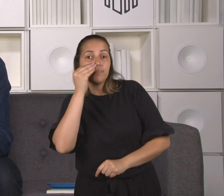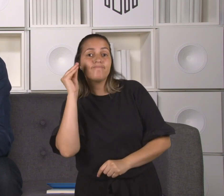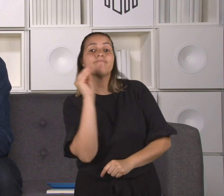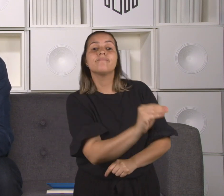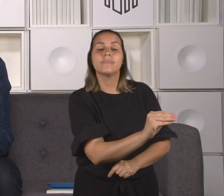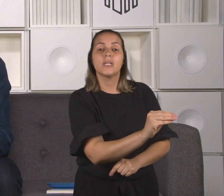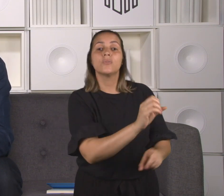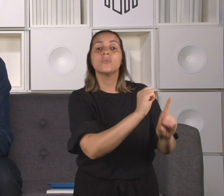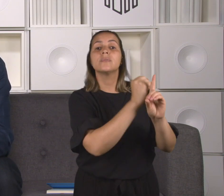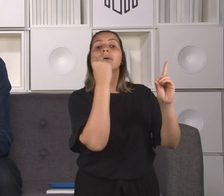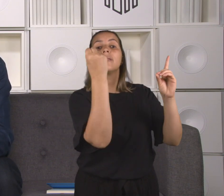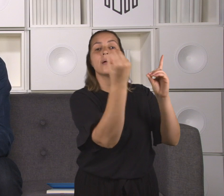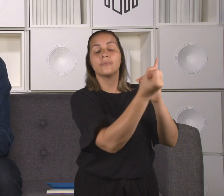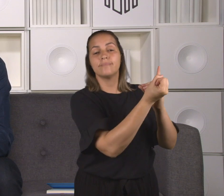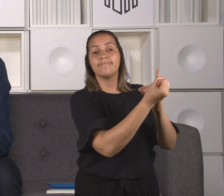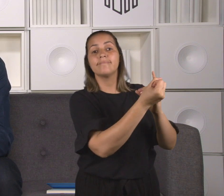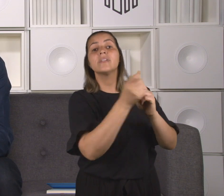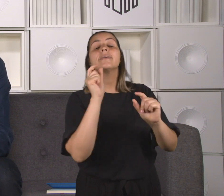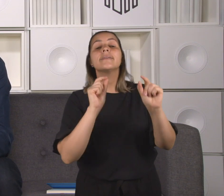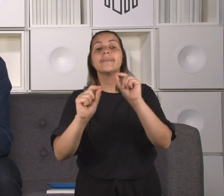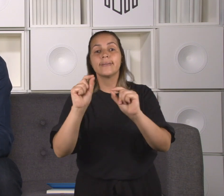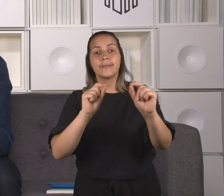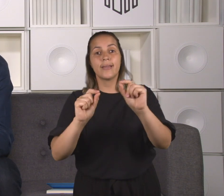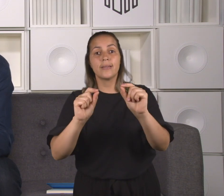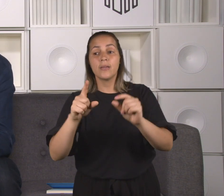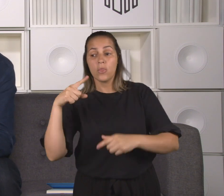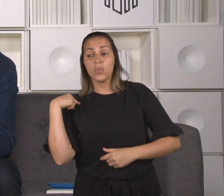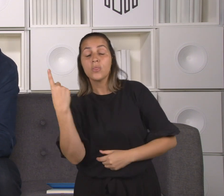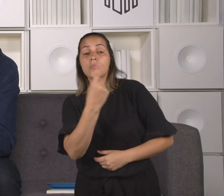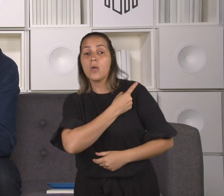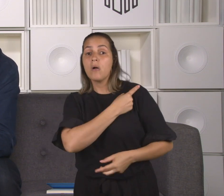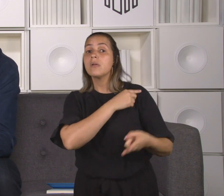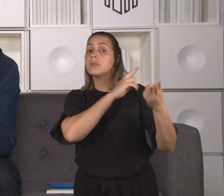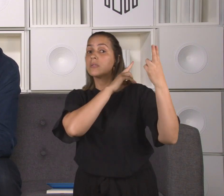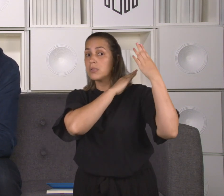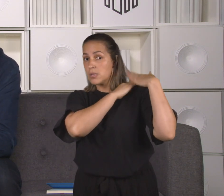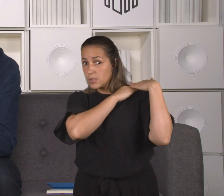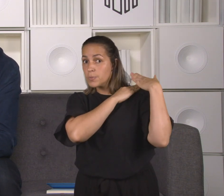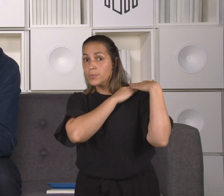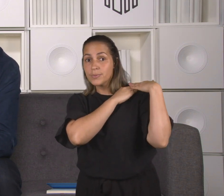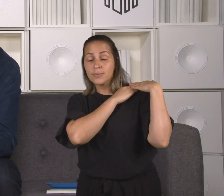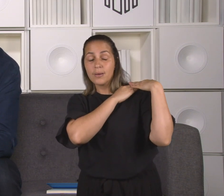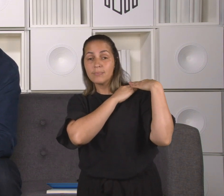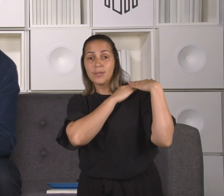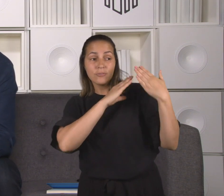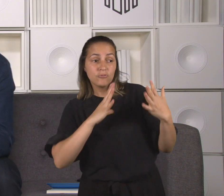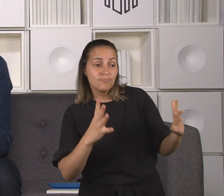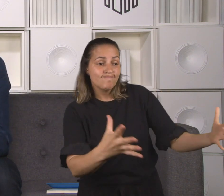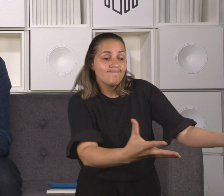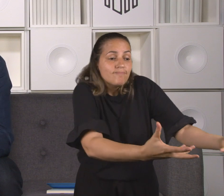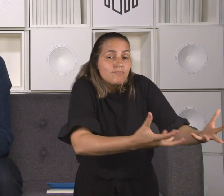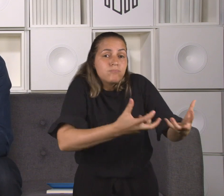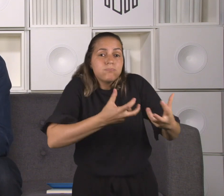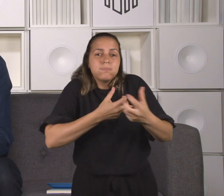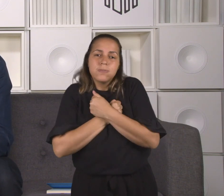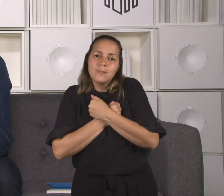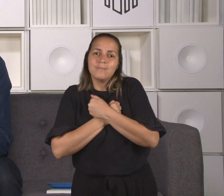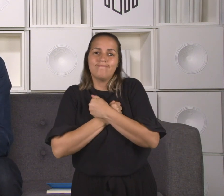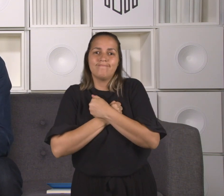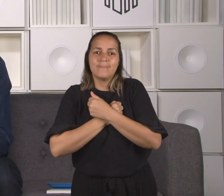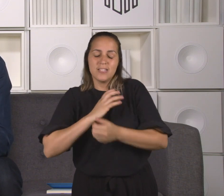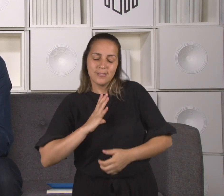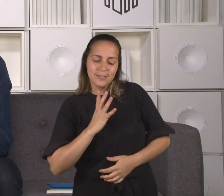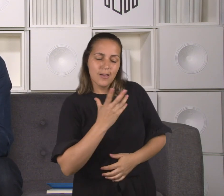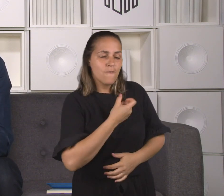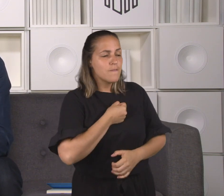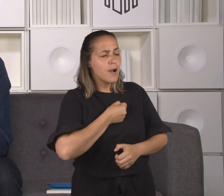podemos buscá-los dizendo que eles são bem-vindos? Porque Jesus os tocou quando morreu naquela cruz